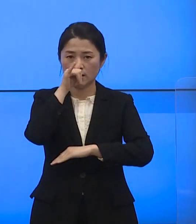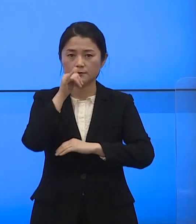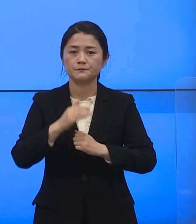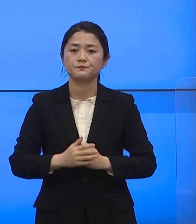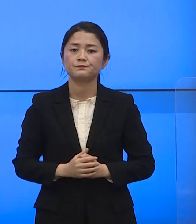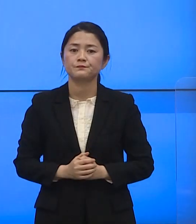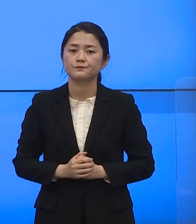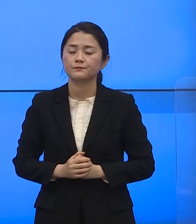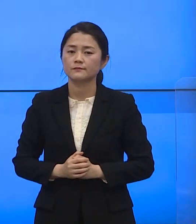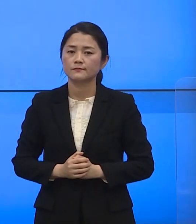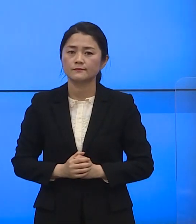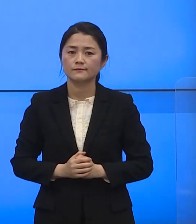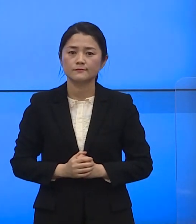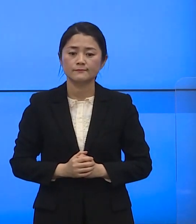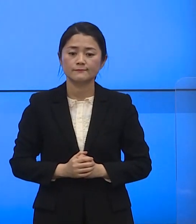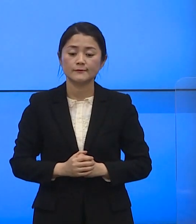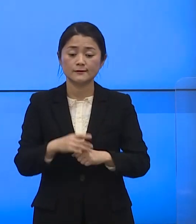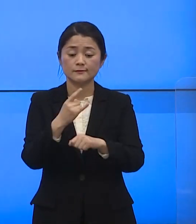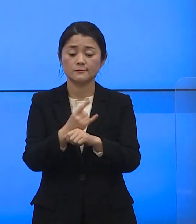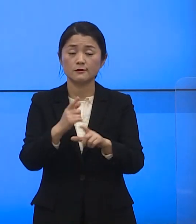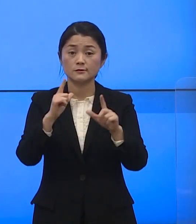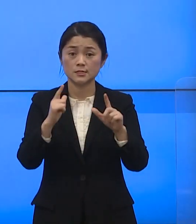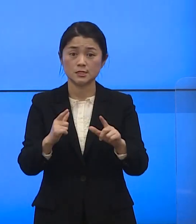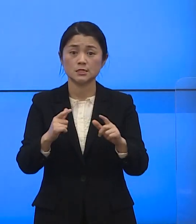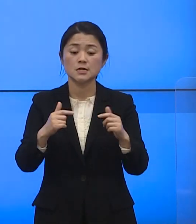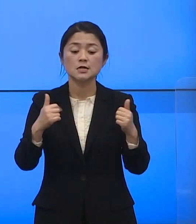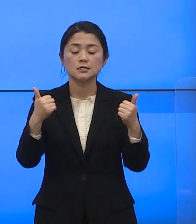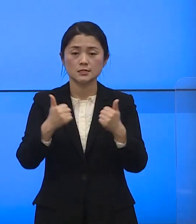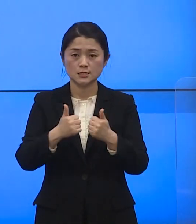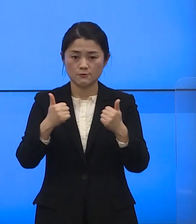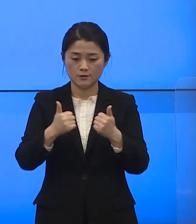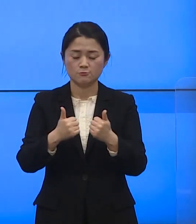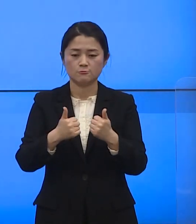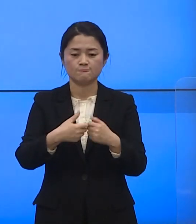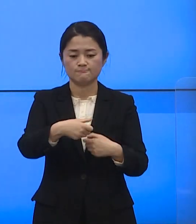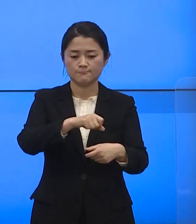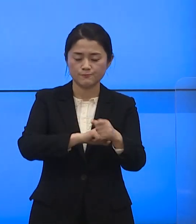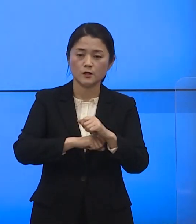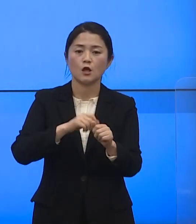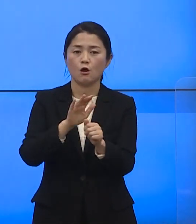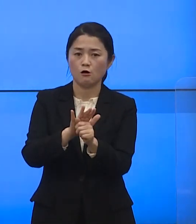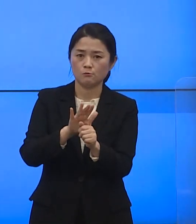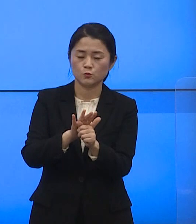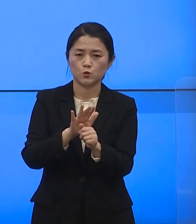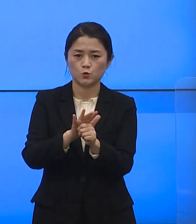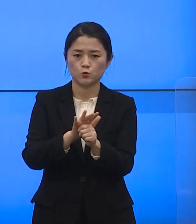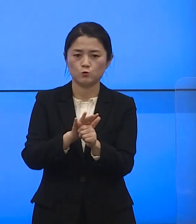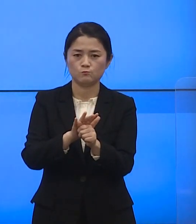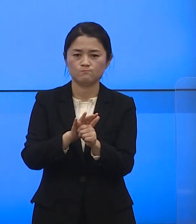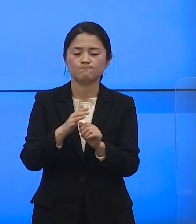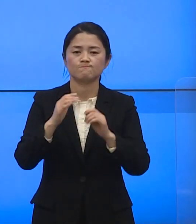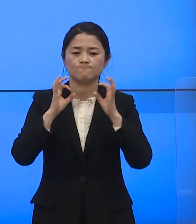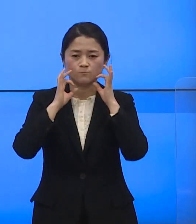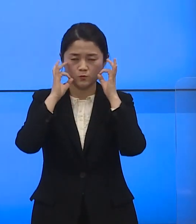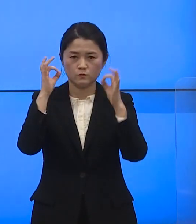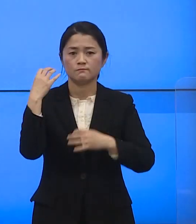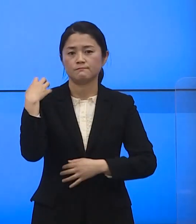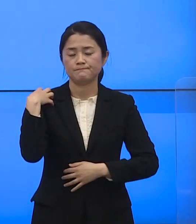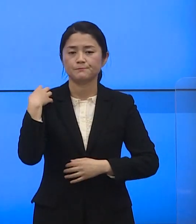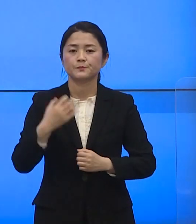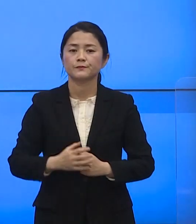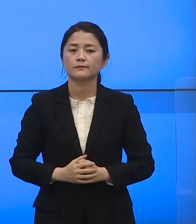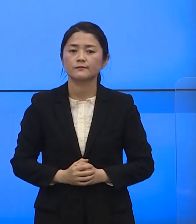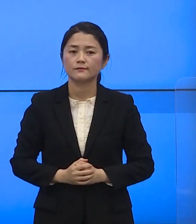있습니다 우리 군 우회에서도 적극적인 협조와 지원을 아끼지 않겠습니다